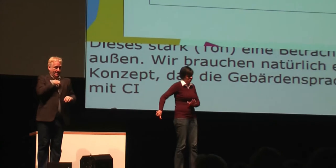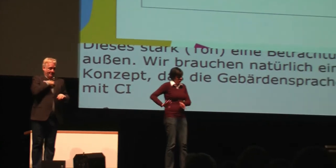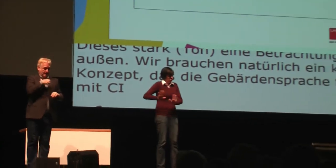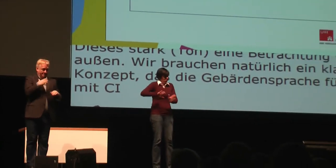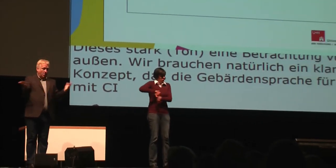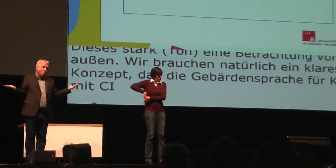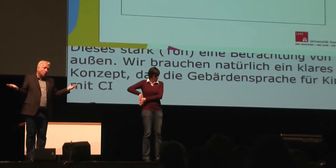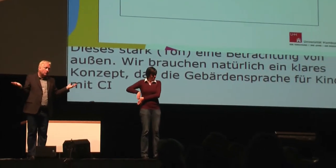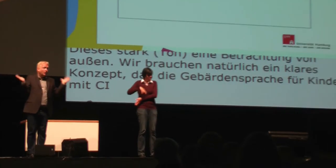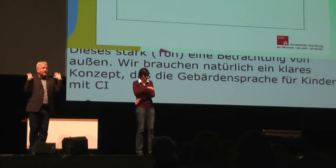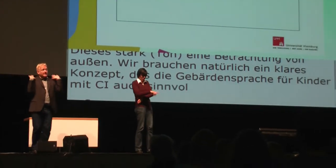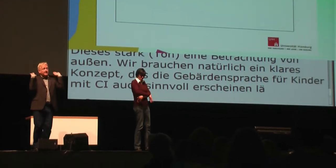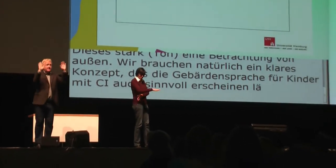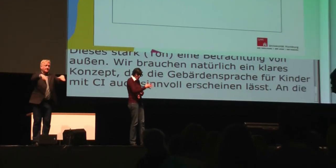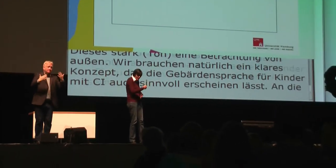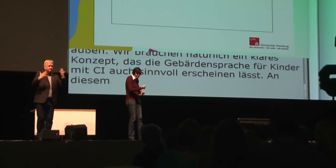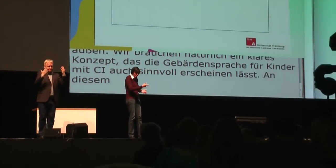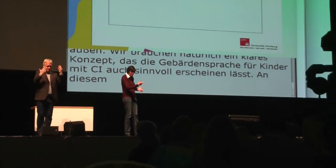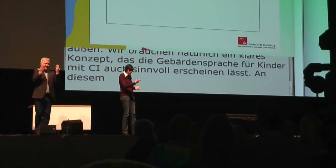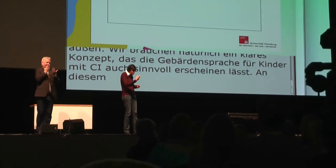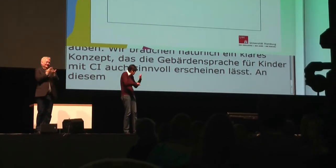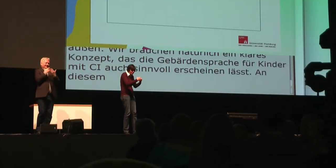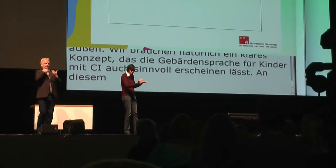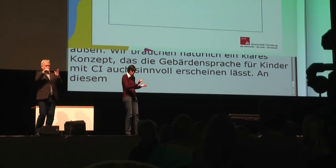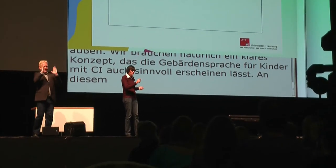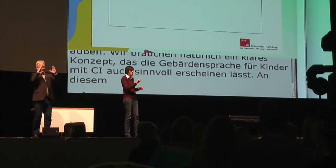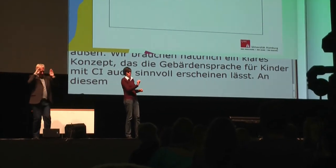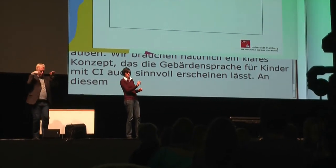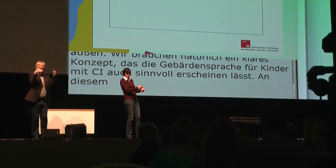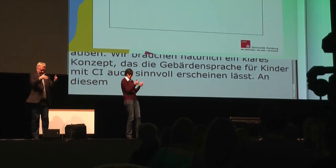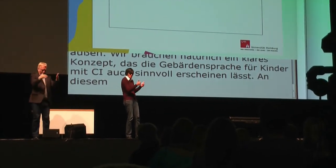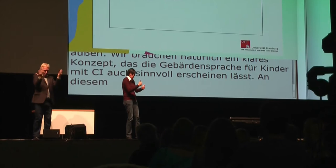natürlich am Anfang immer empfohlen wird, die Gebärdensprache erstmal nicht zu benutzen.